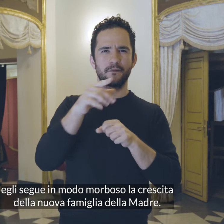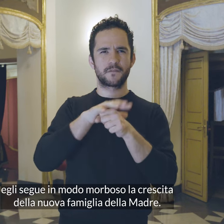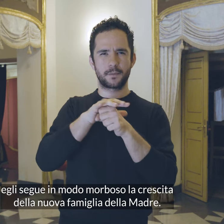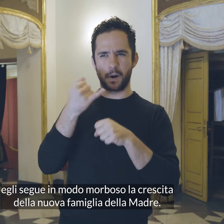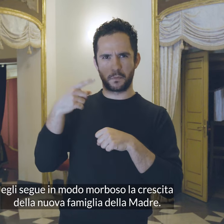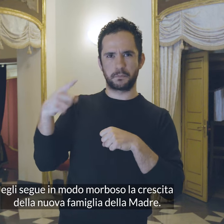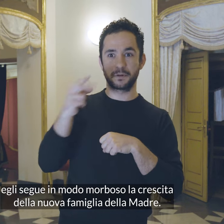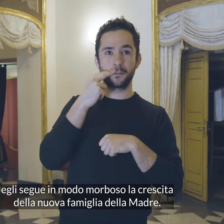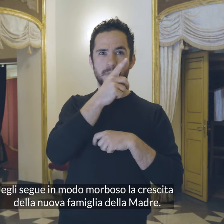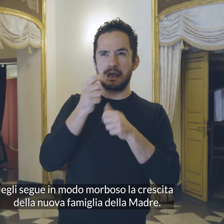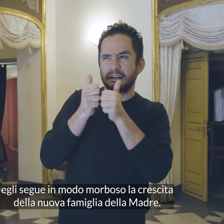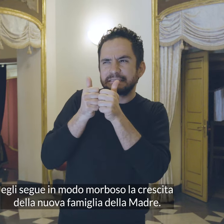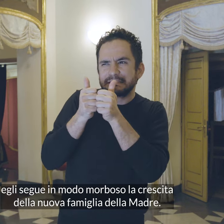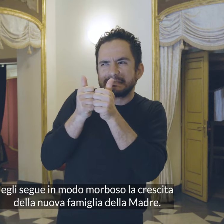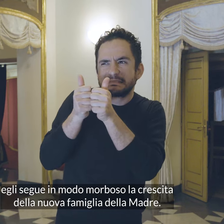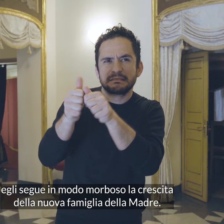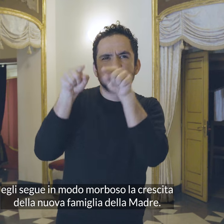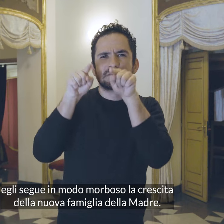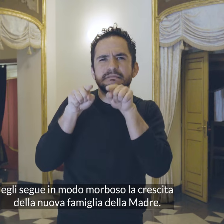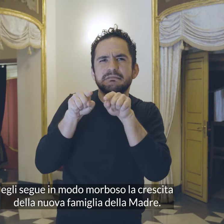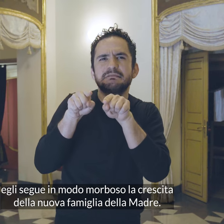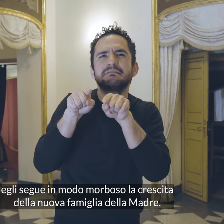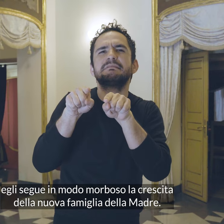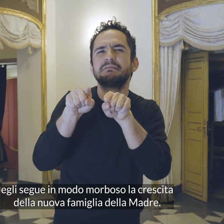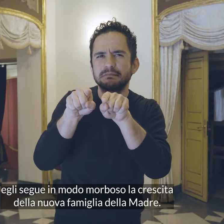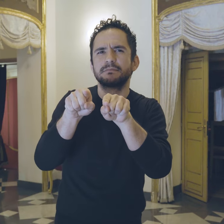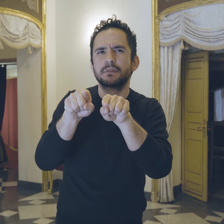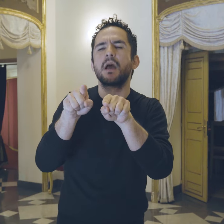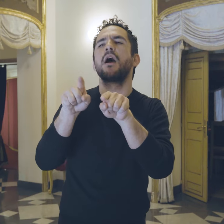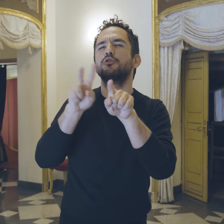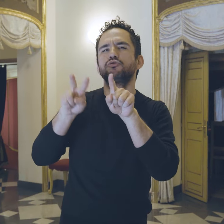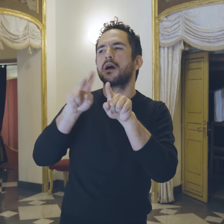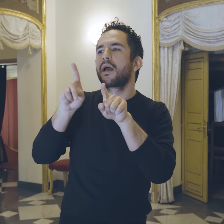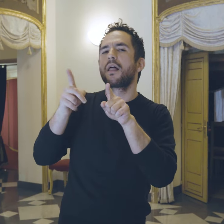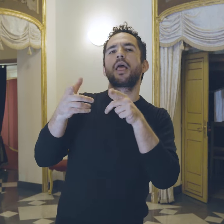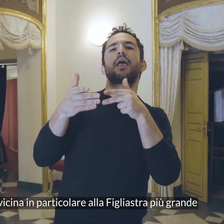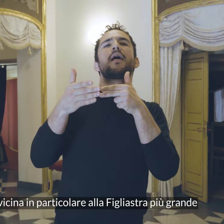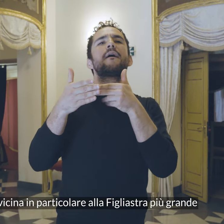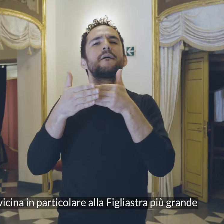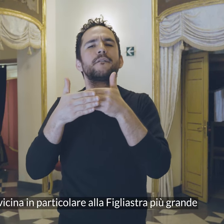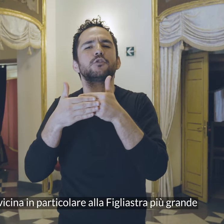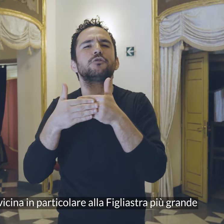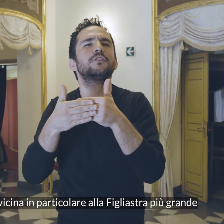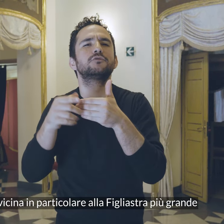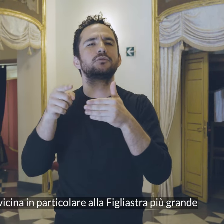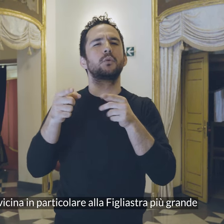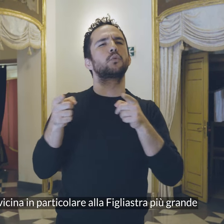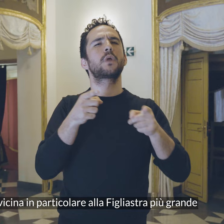morboso la crescita della nuova famiglia della madre Si avvicina in particolare alla